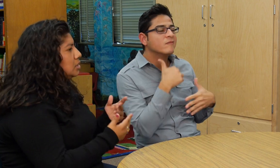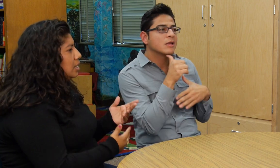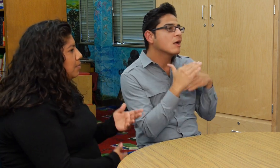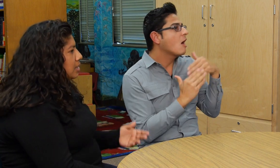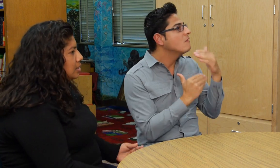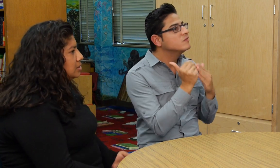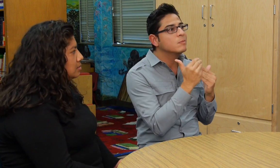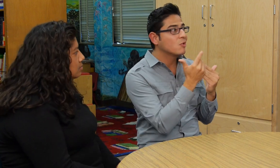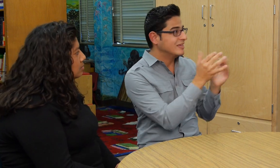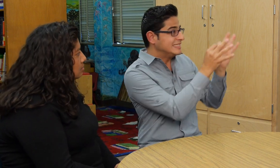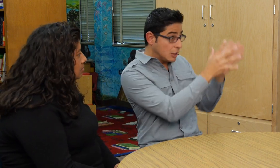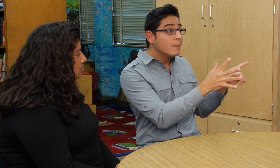intérpretes.